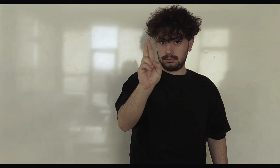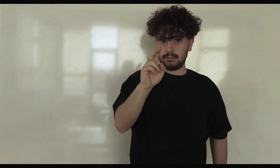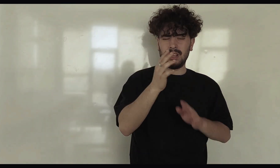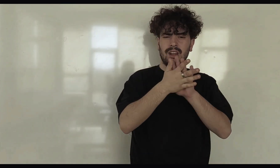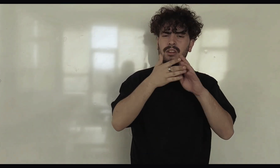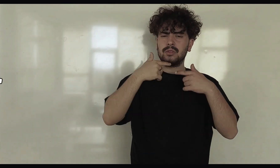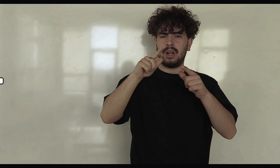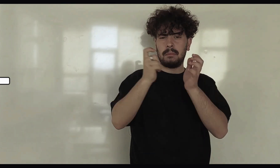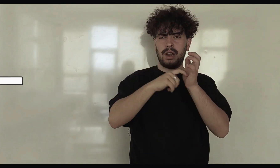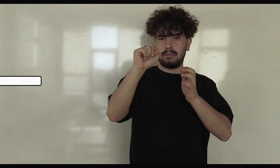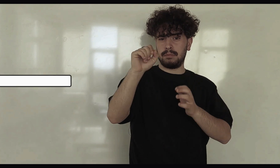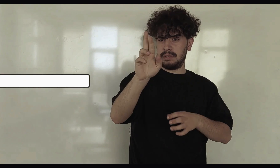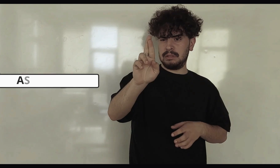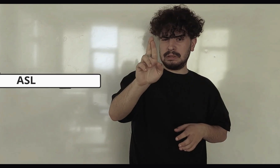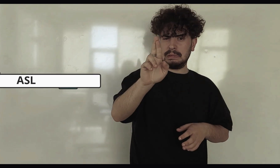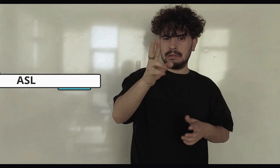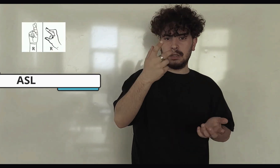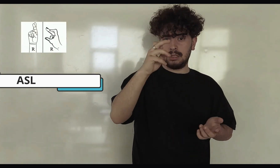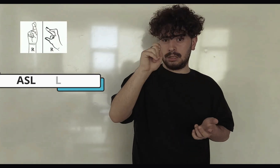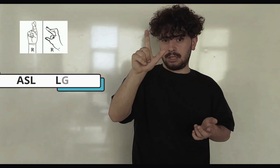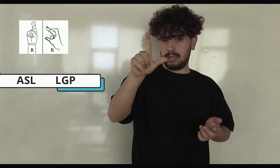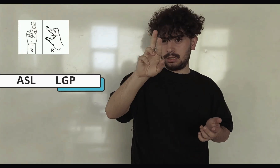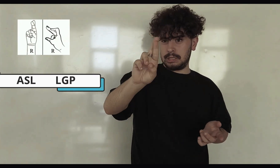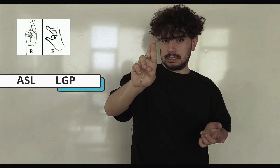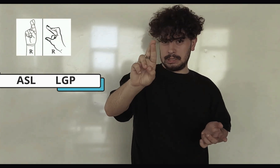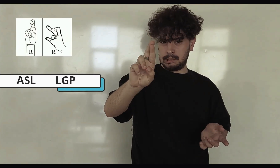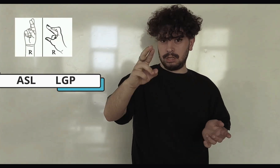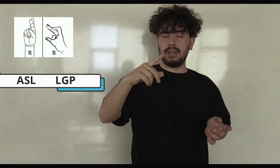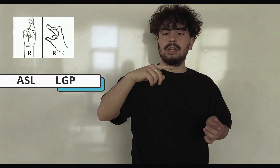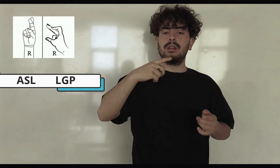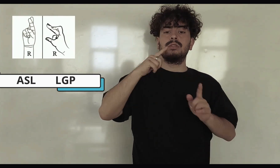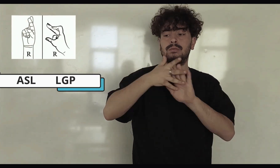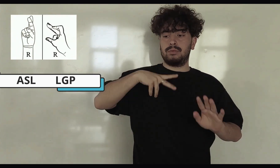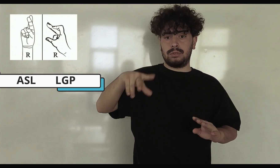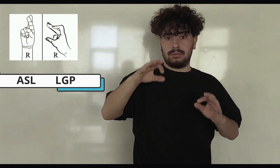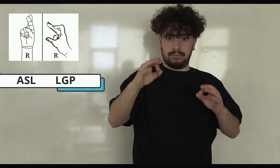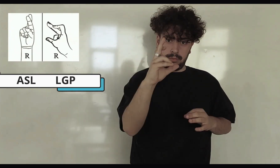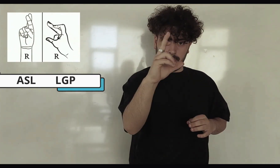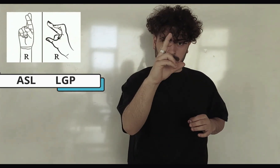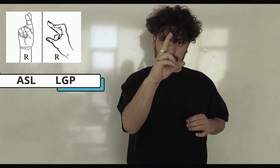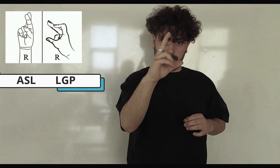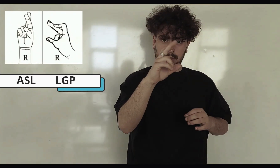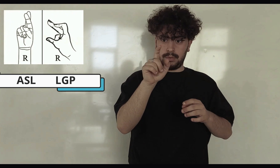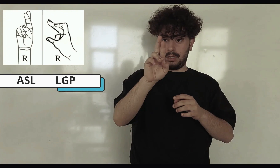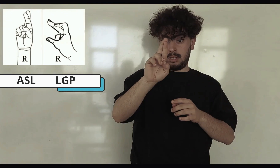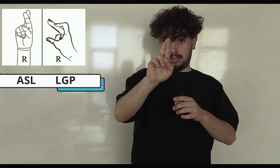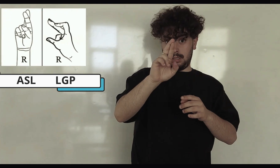Este é o seu nome gestual. Esta letra é o R, correspondente em língua gestual americana.